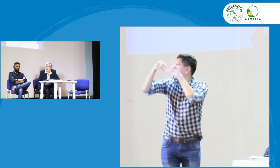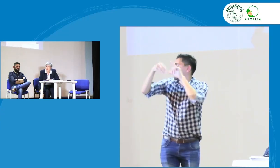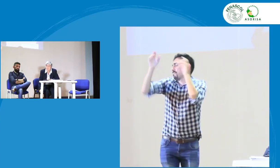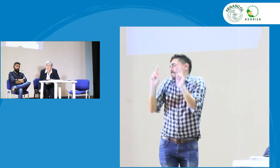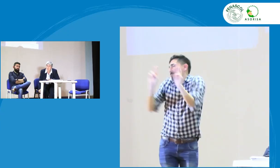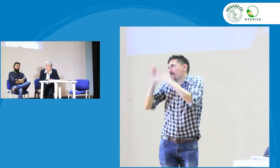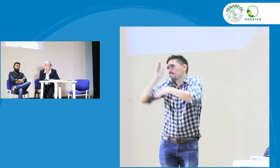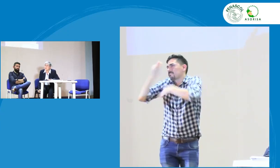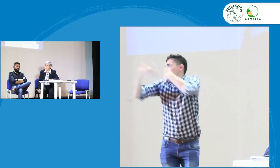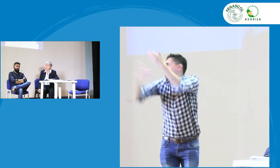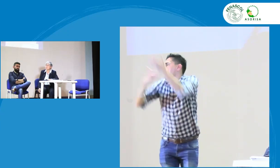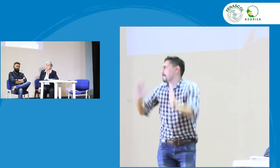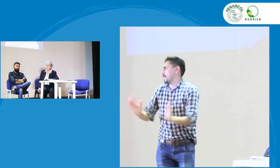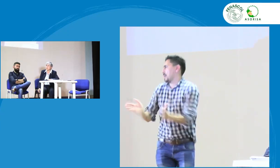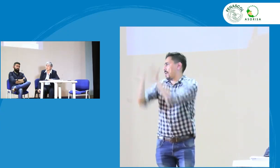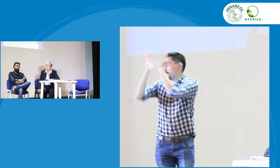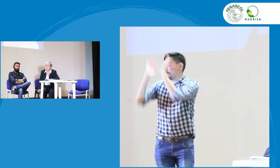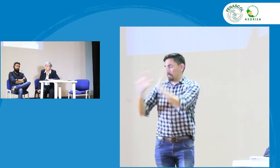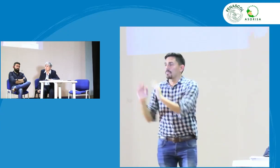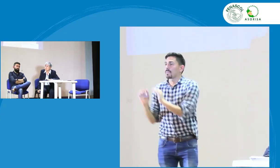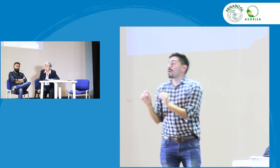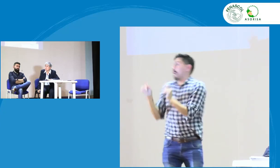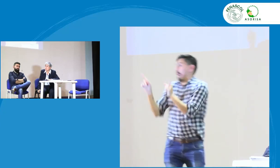profesionales en estos contextos de educación superior.